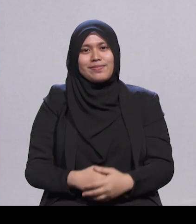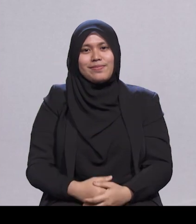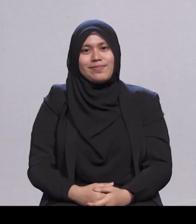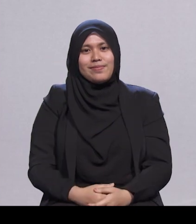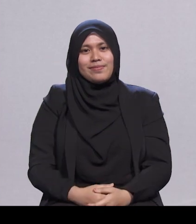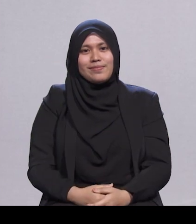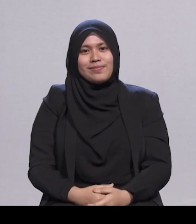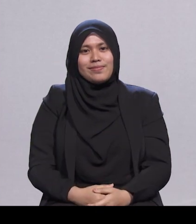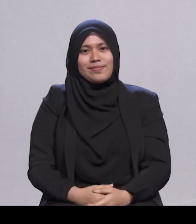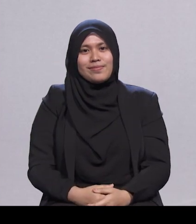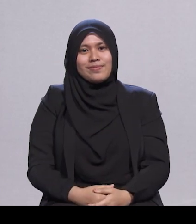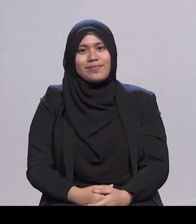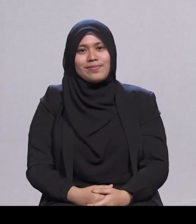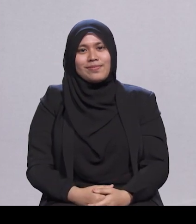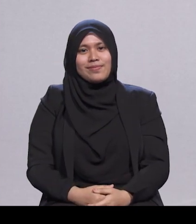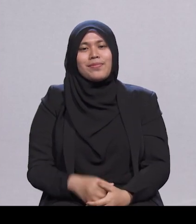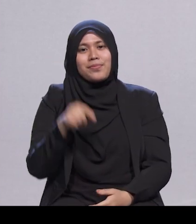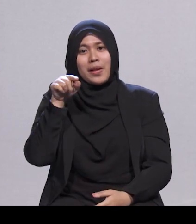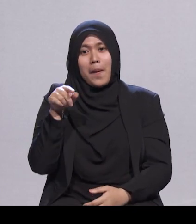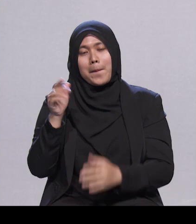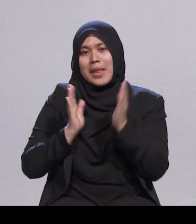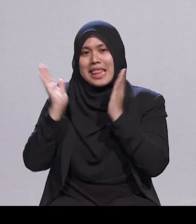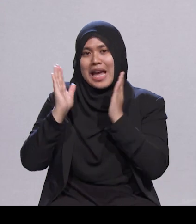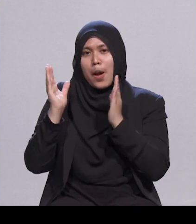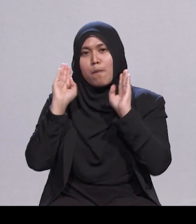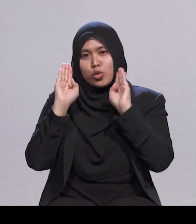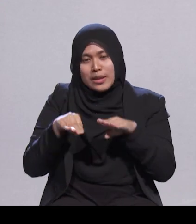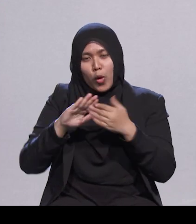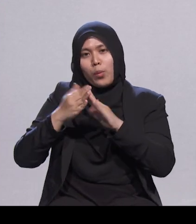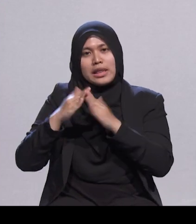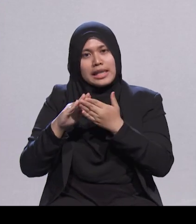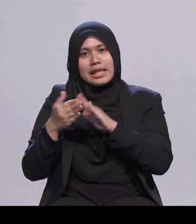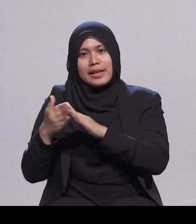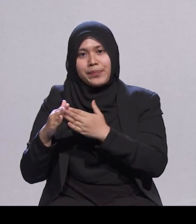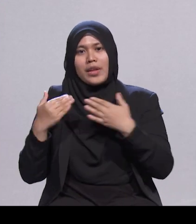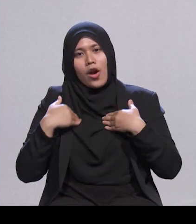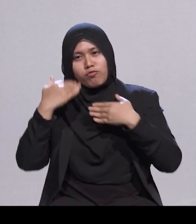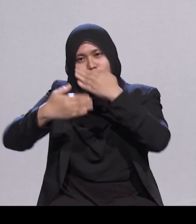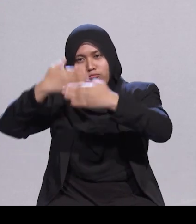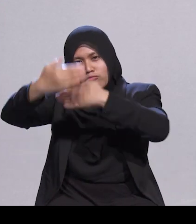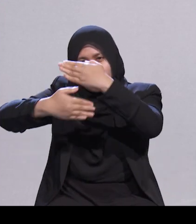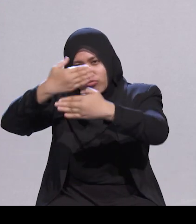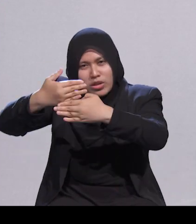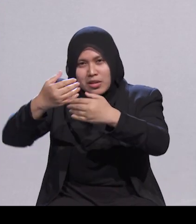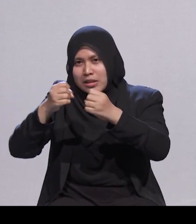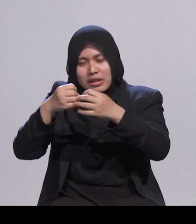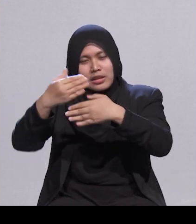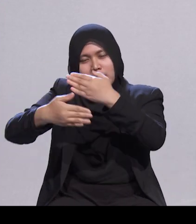Masyarakat Melayu Islam telah mencatat kemajuan besar sepanjang setengah abad lalu sejak Encik Yusof menjadi Presiden kita.